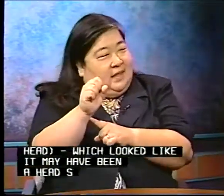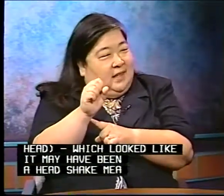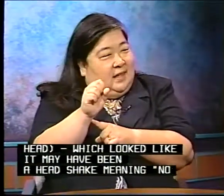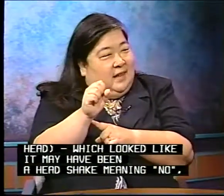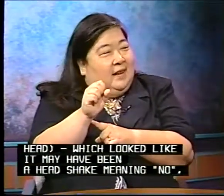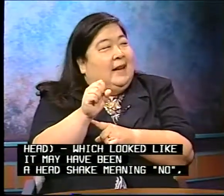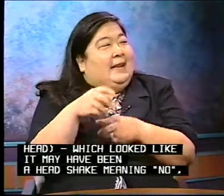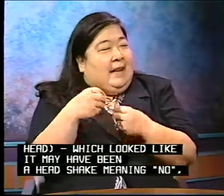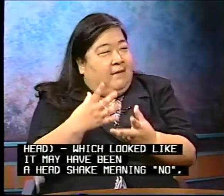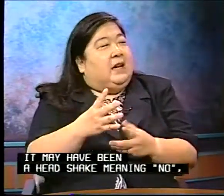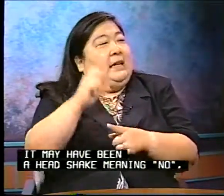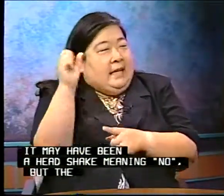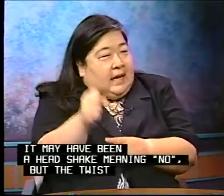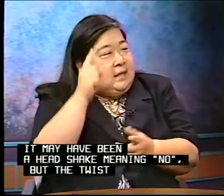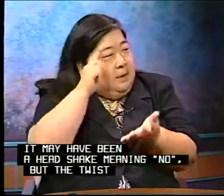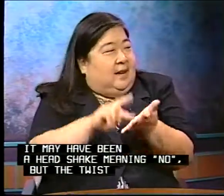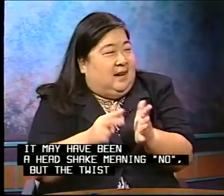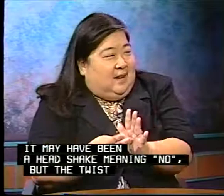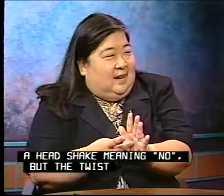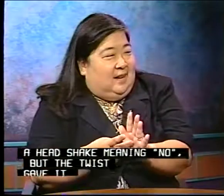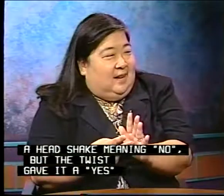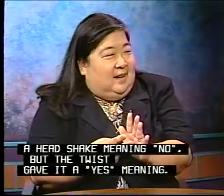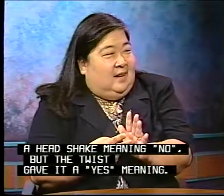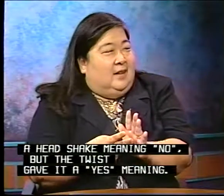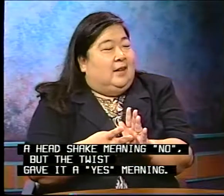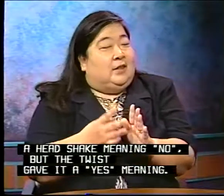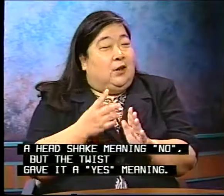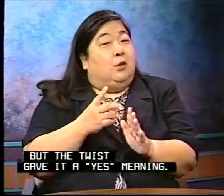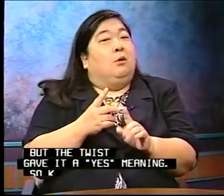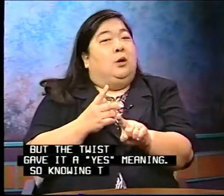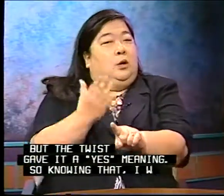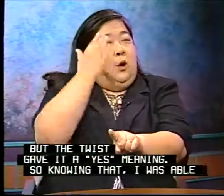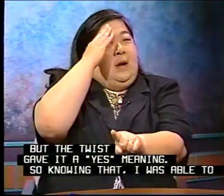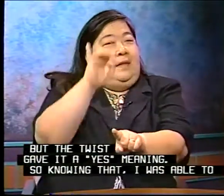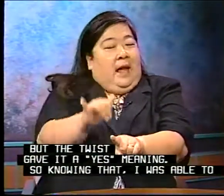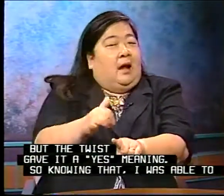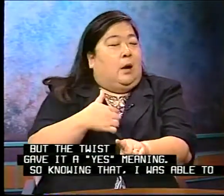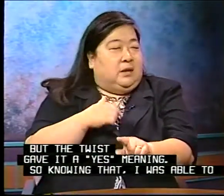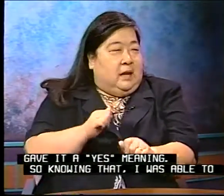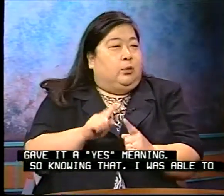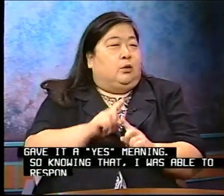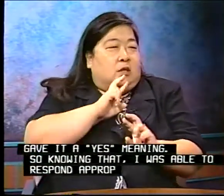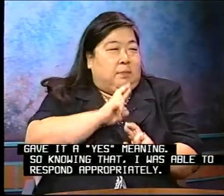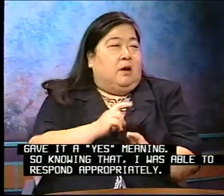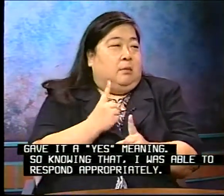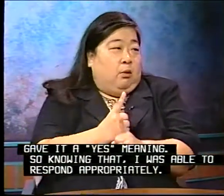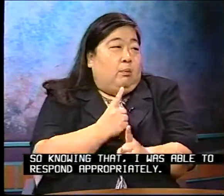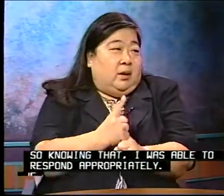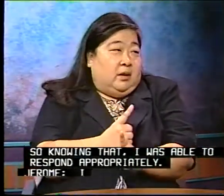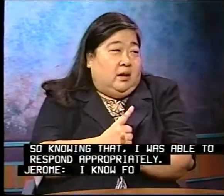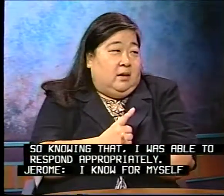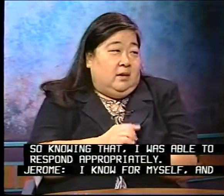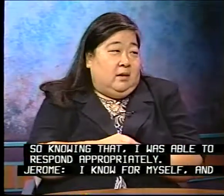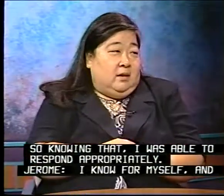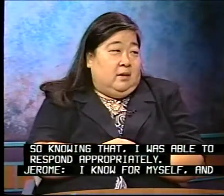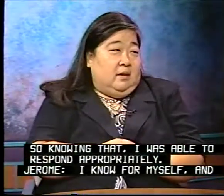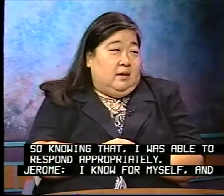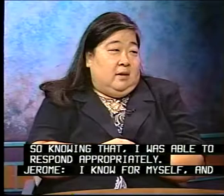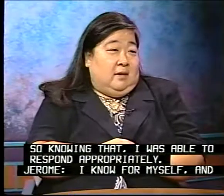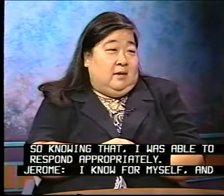gave it a yes meaning. So knowing that, I was able to respond appropriately. Well, I know